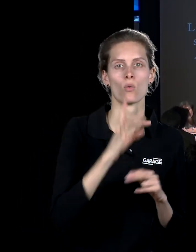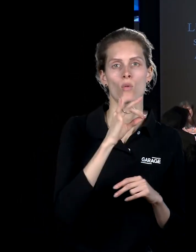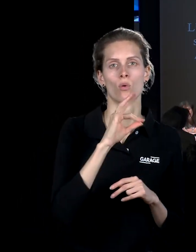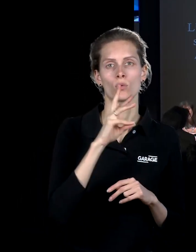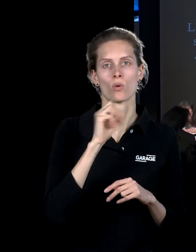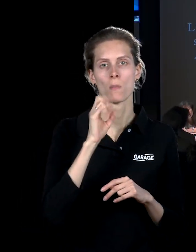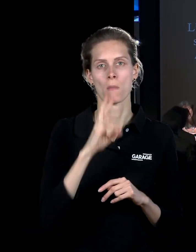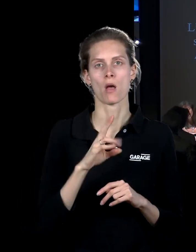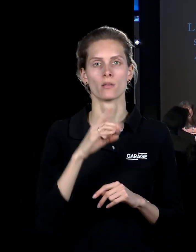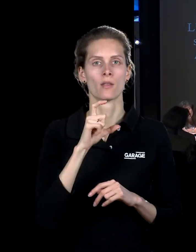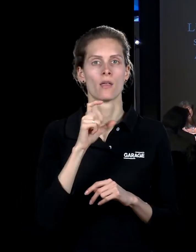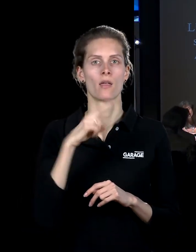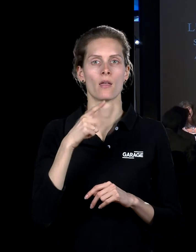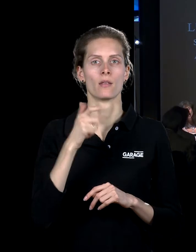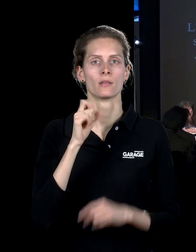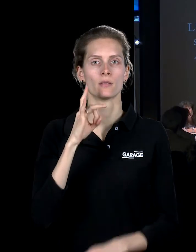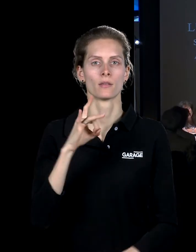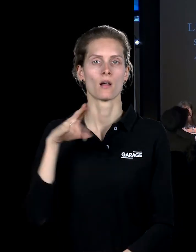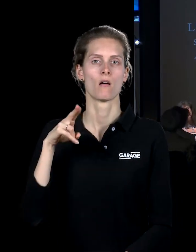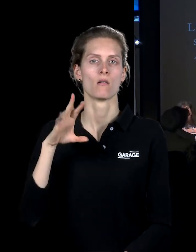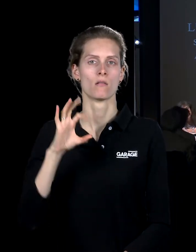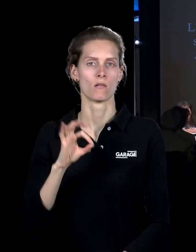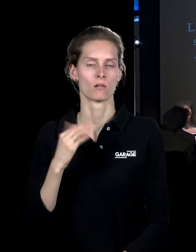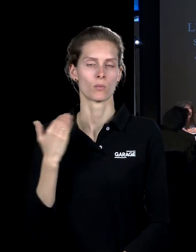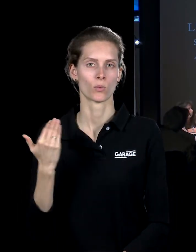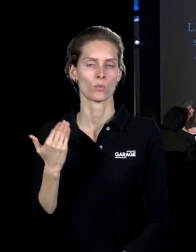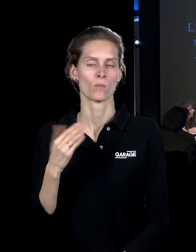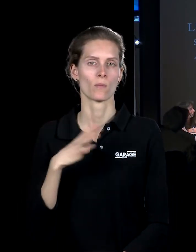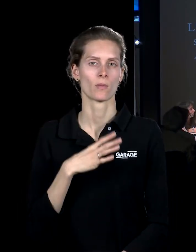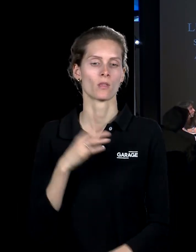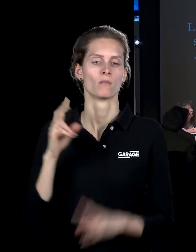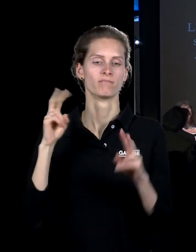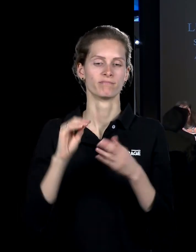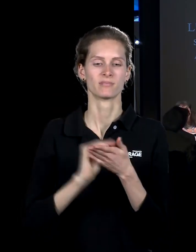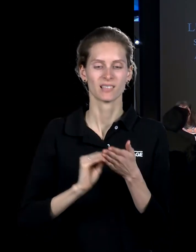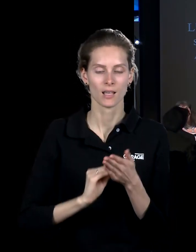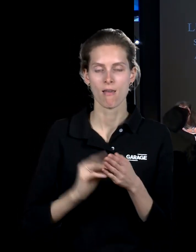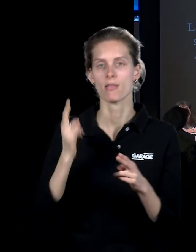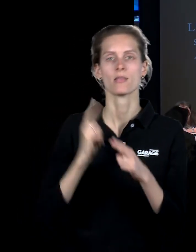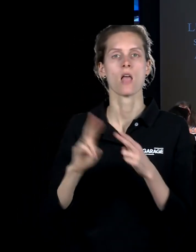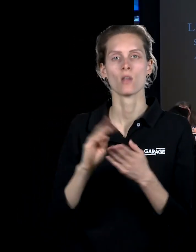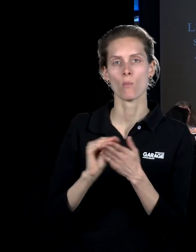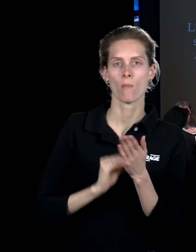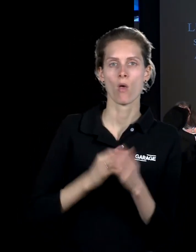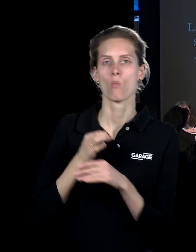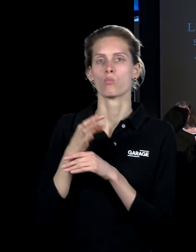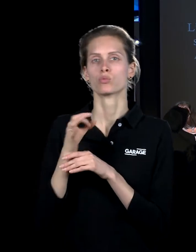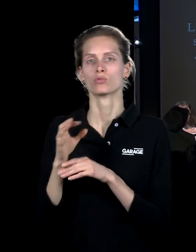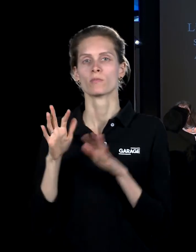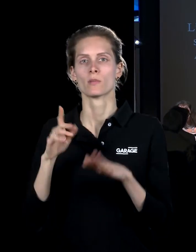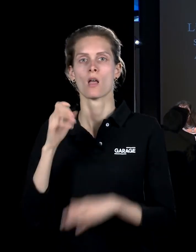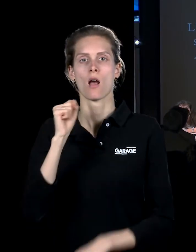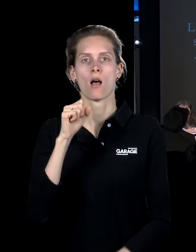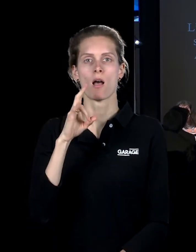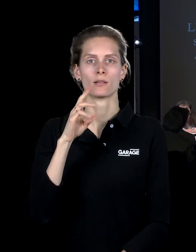романом Эдгара по приключениям Эдварда Пима. Это неоконченный роман о путешествиях в Антарктиду,